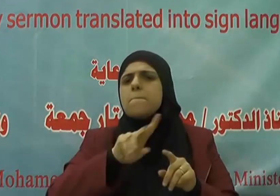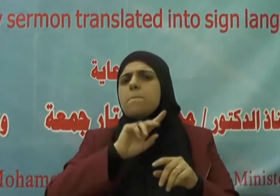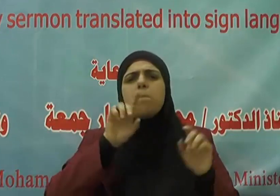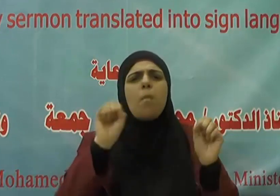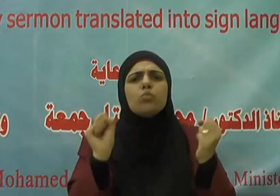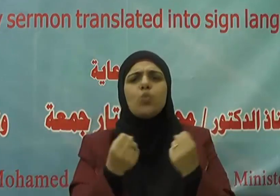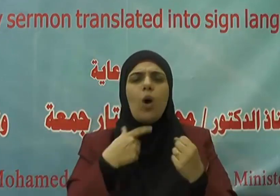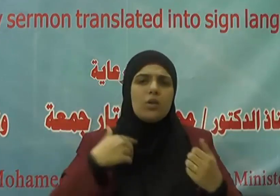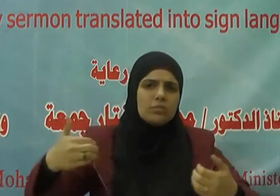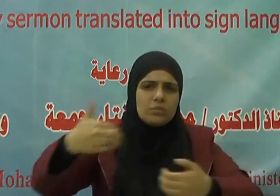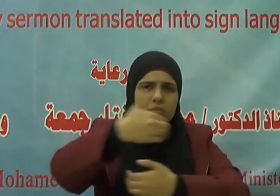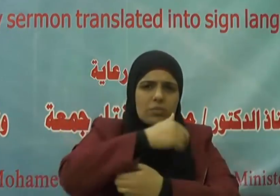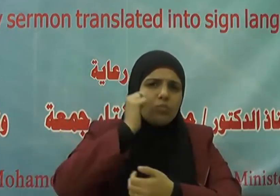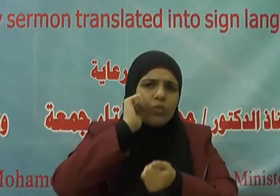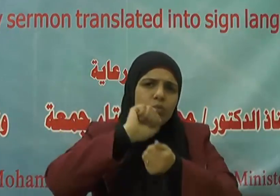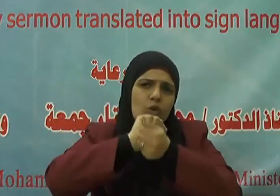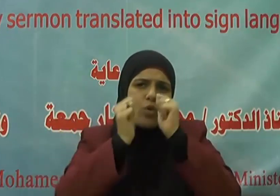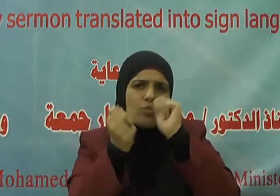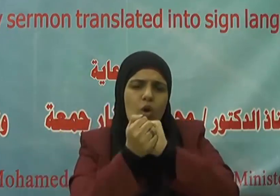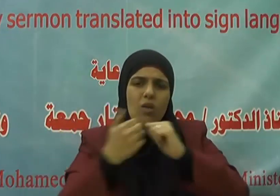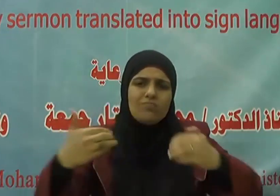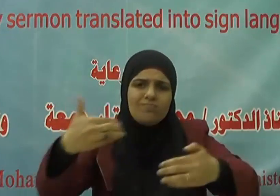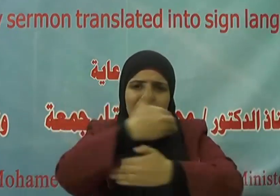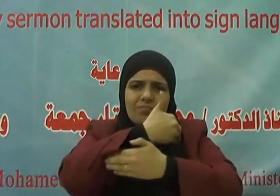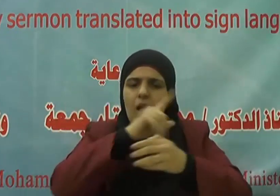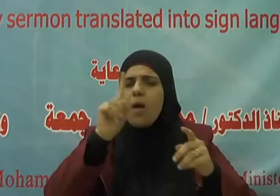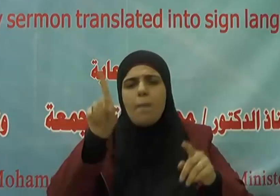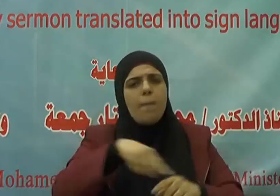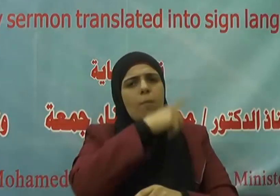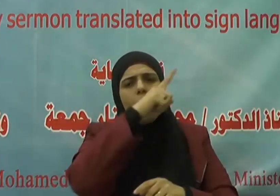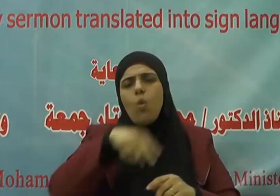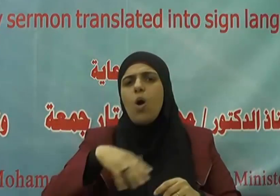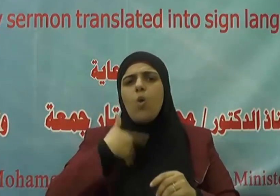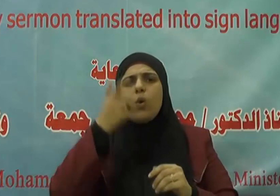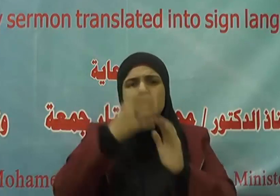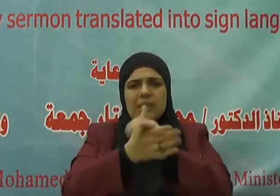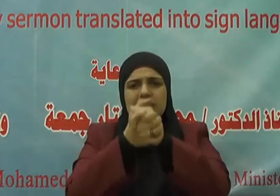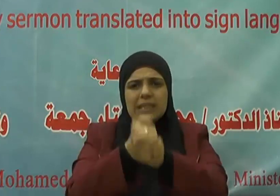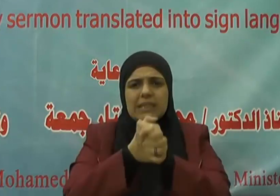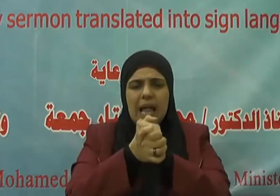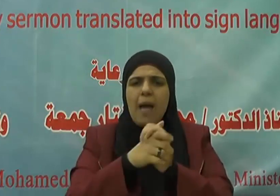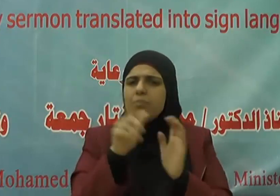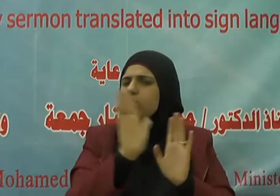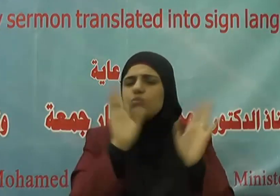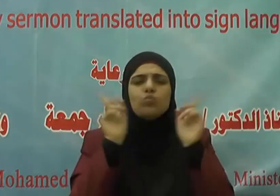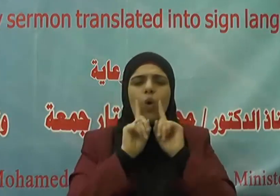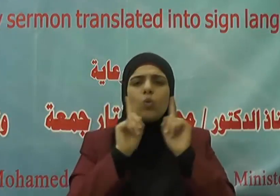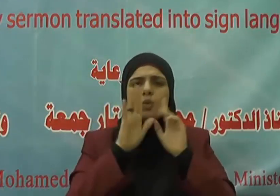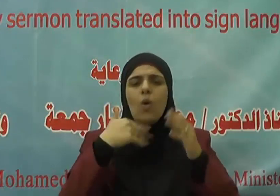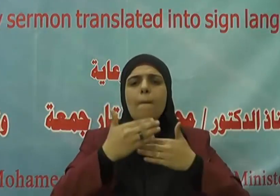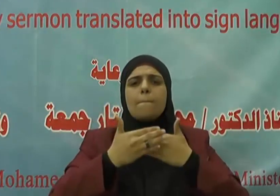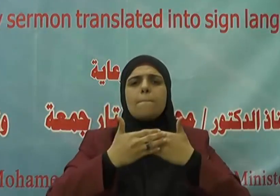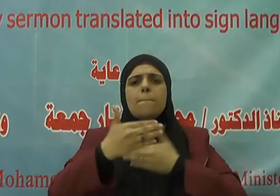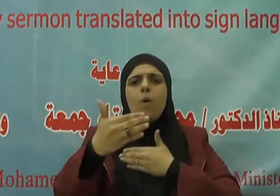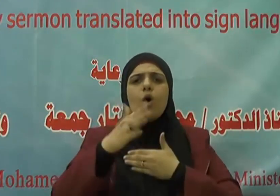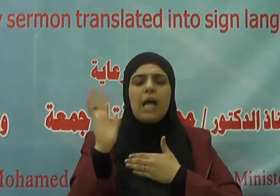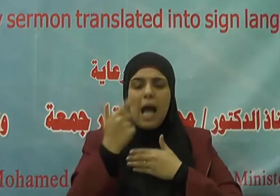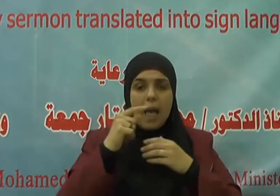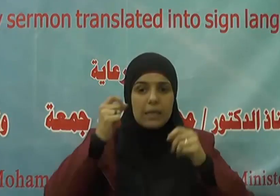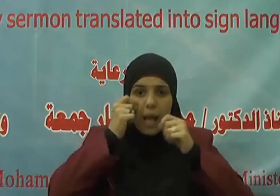المعانقة والتقبيل وتقليل المصافحة والبعد عن